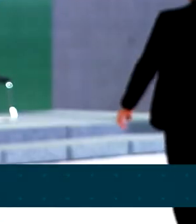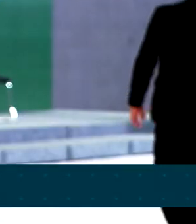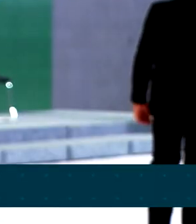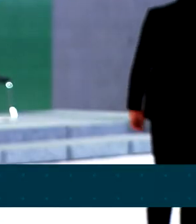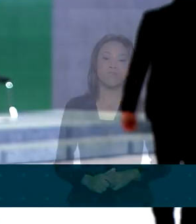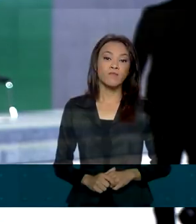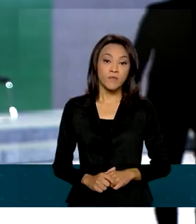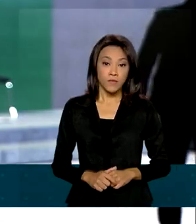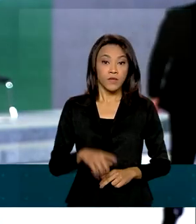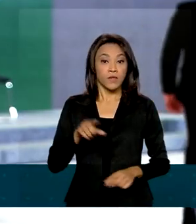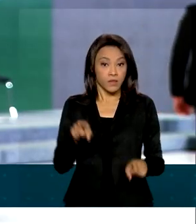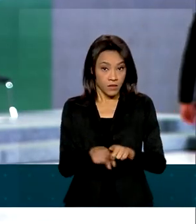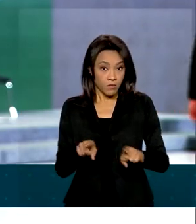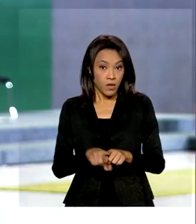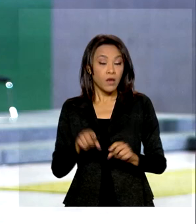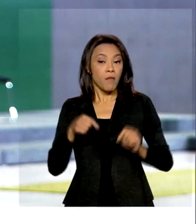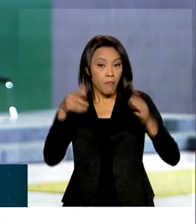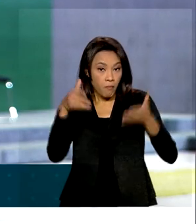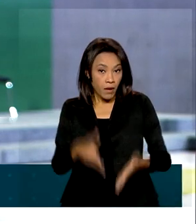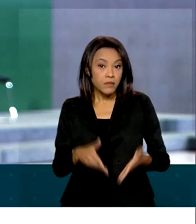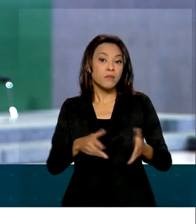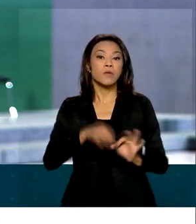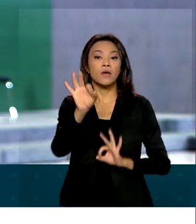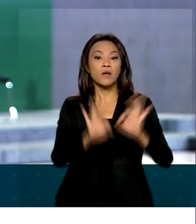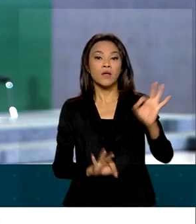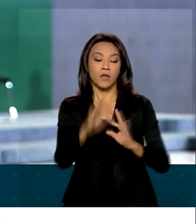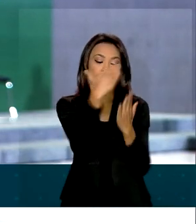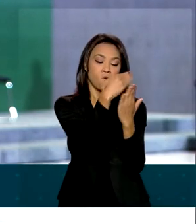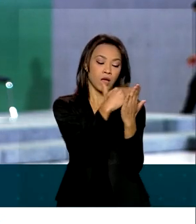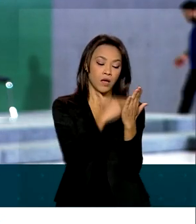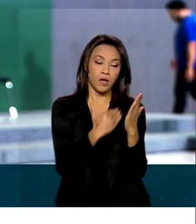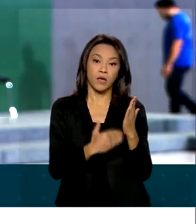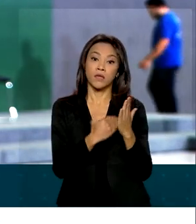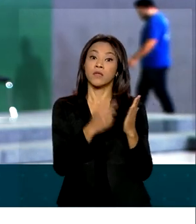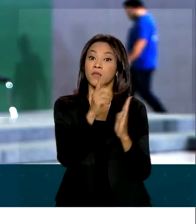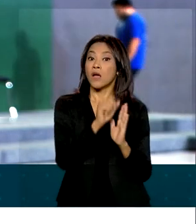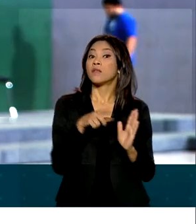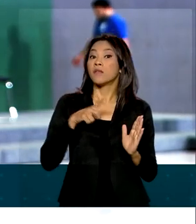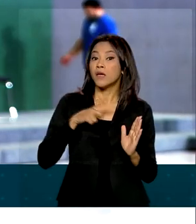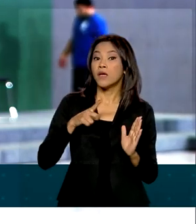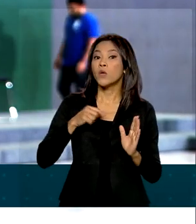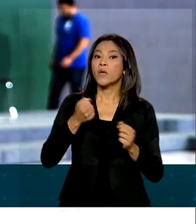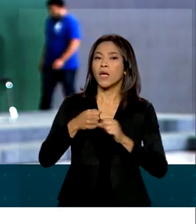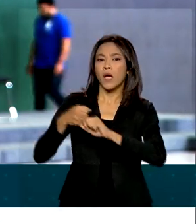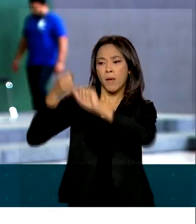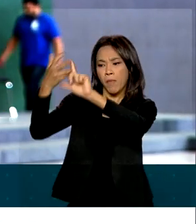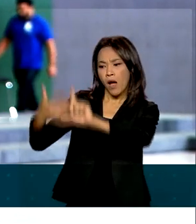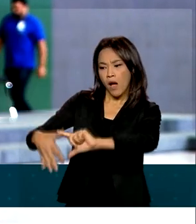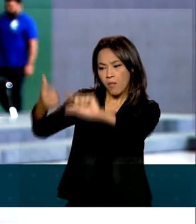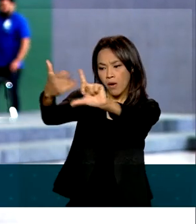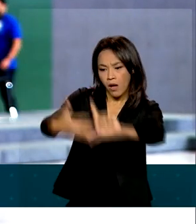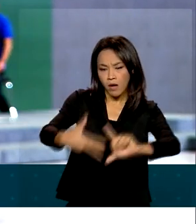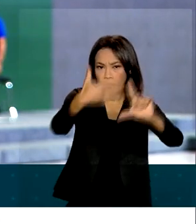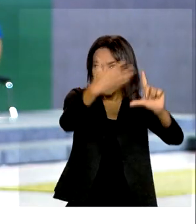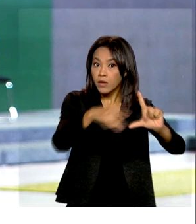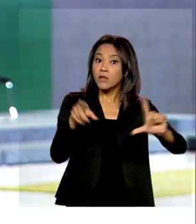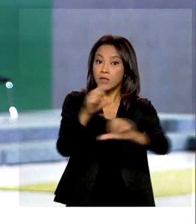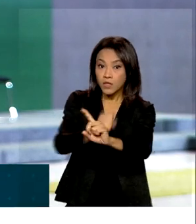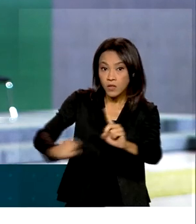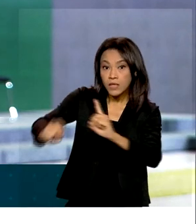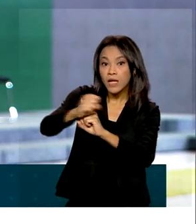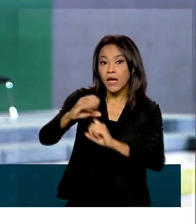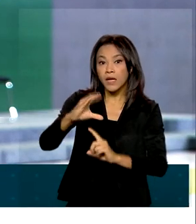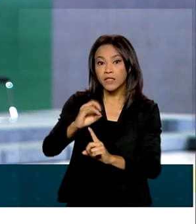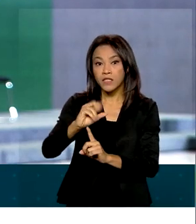Também como parte da Agenda Brasil para Todos, foram lançados o Portal das Organizações da Sociedade Civil e a